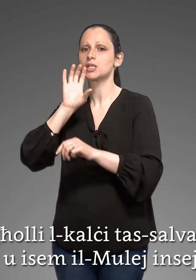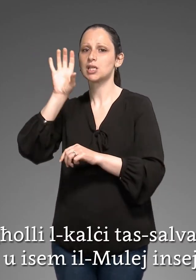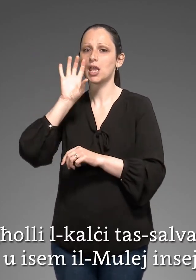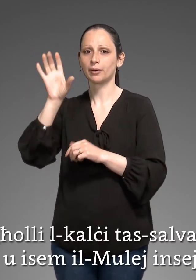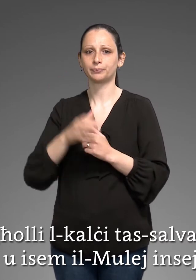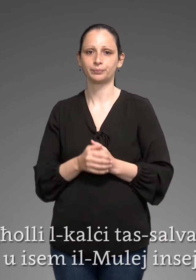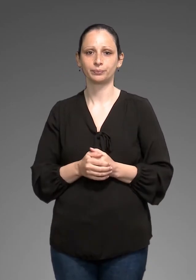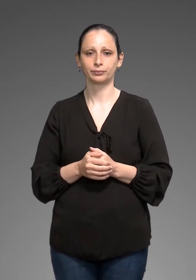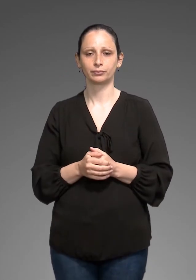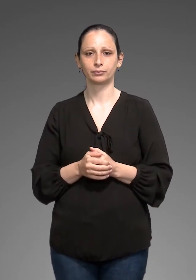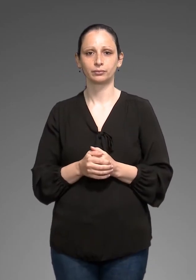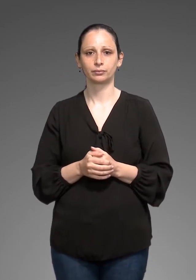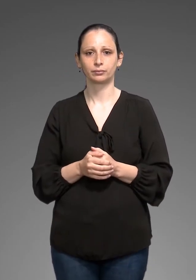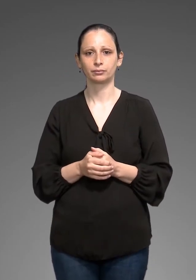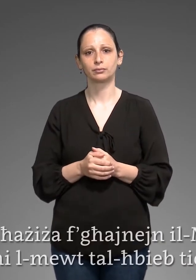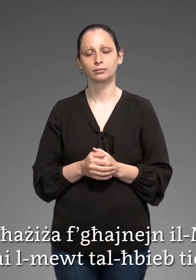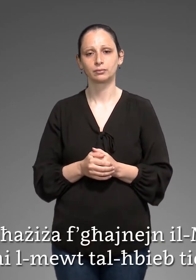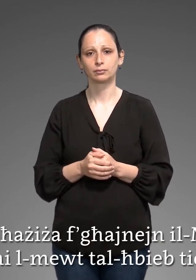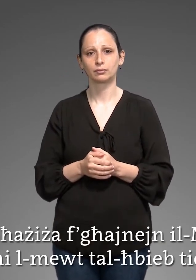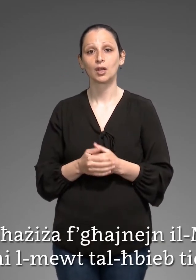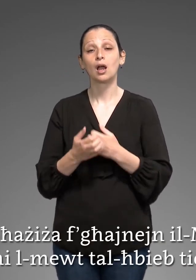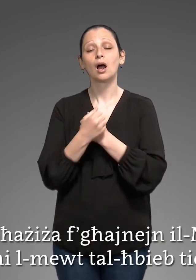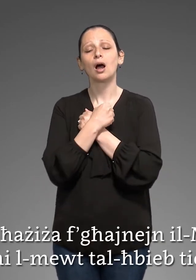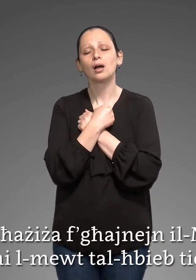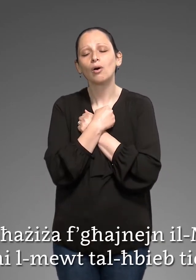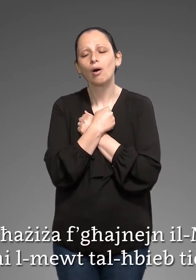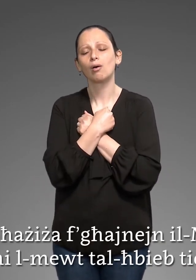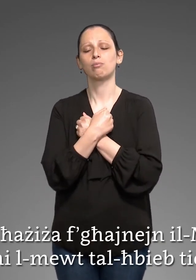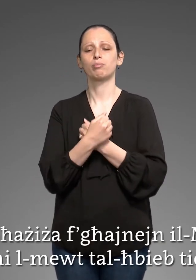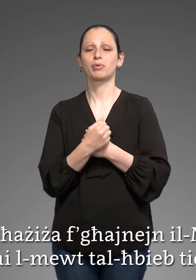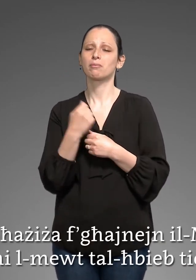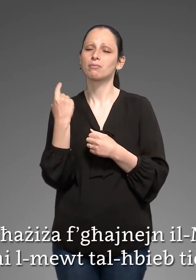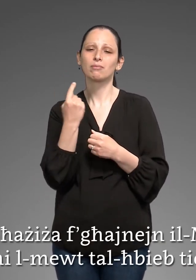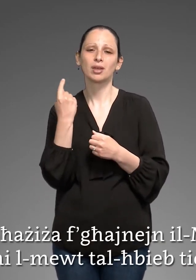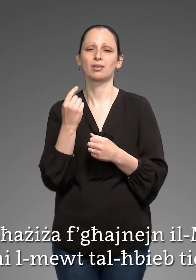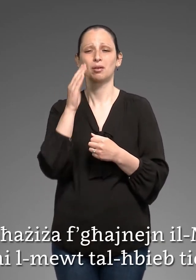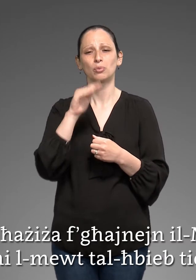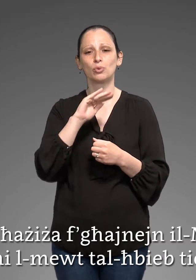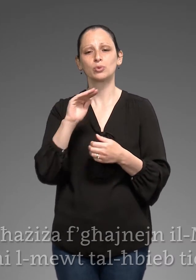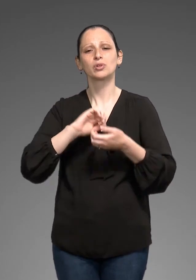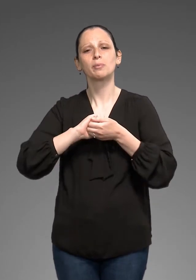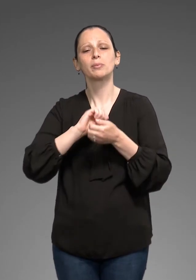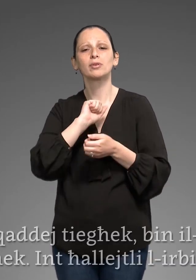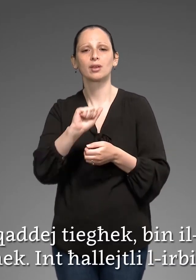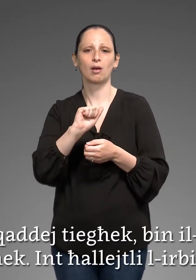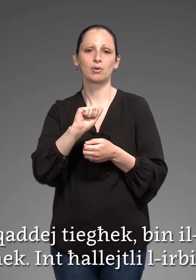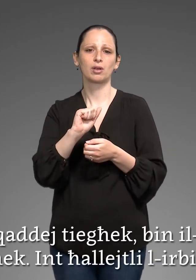sejjaħ Aziza fajnejn il-mulej il-mewt ta' l-ħabib tijjaħ Jinn qaddaj